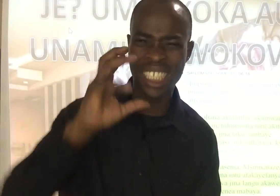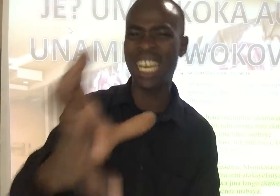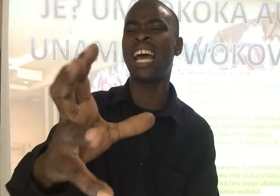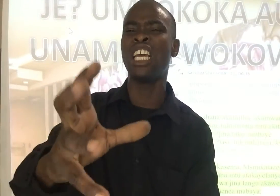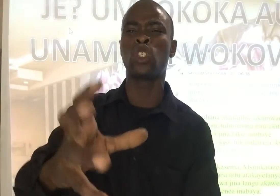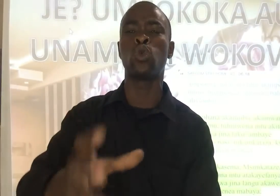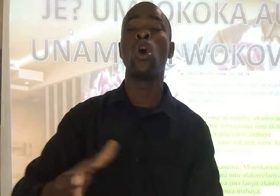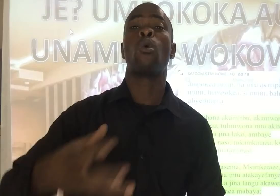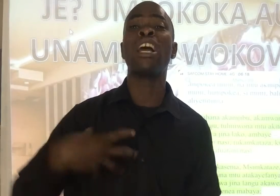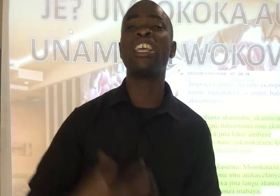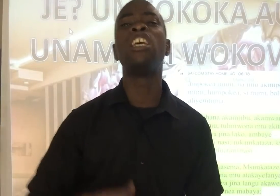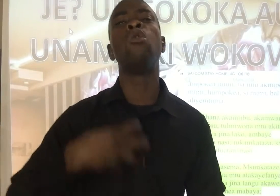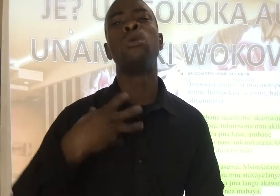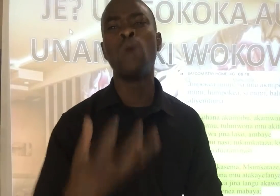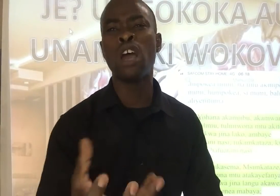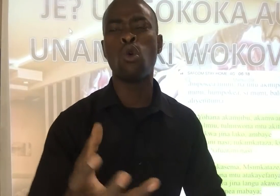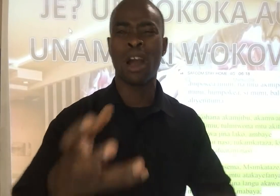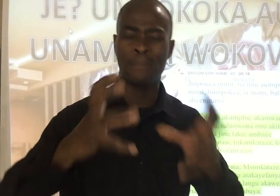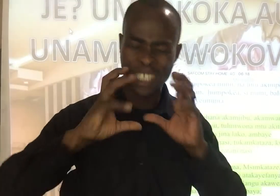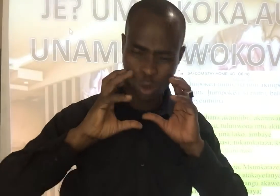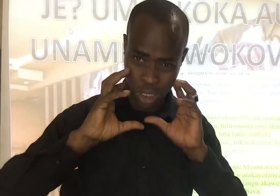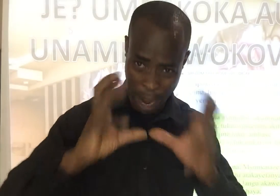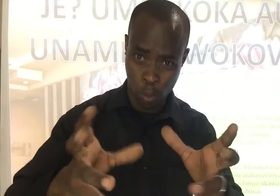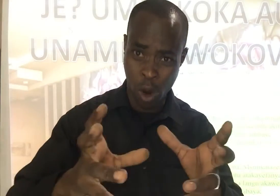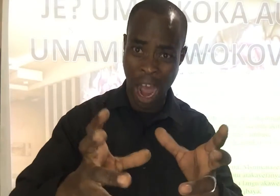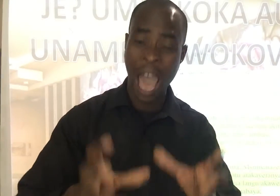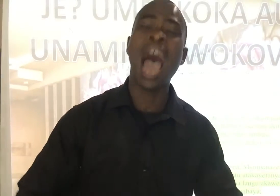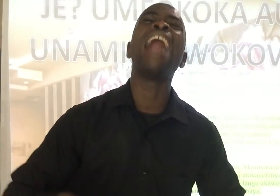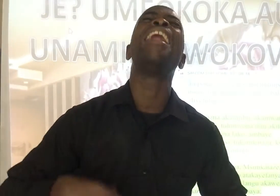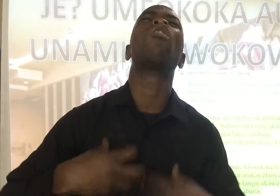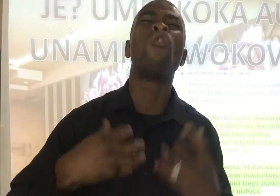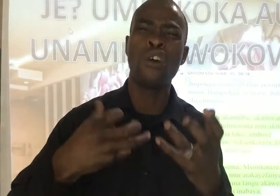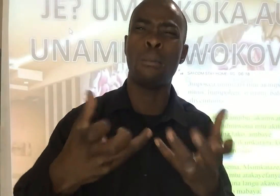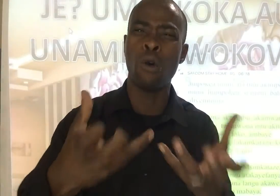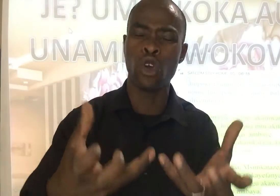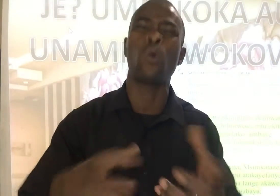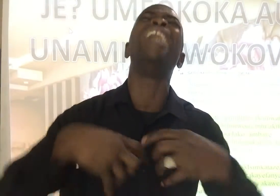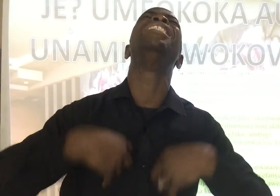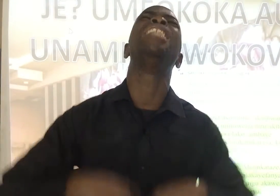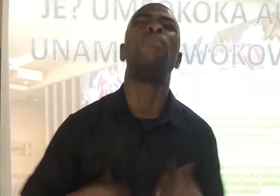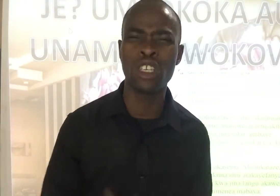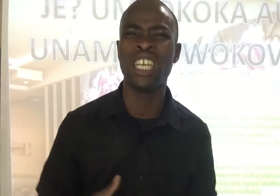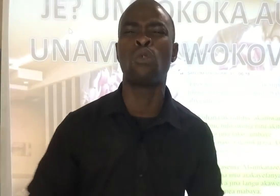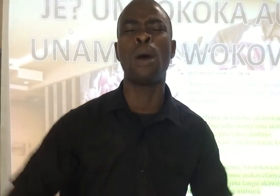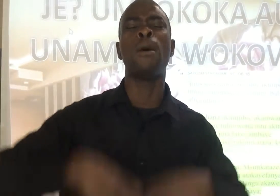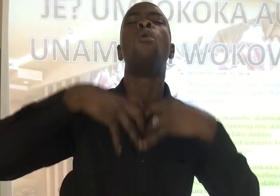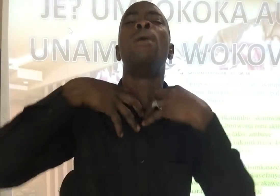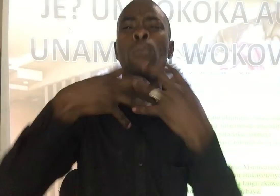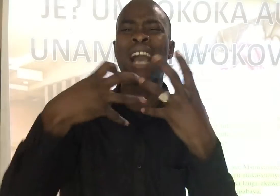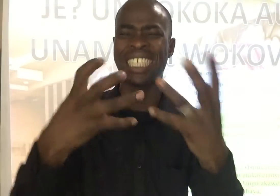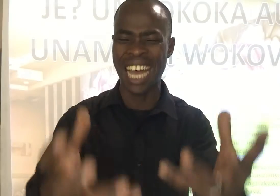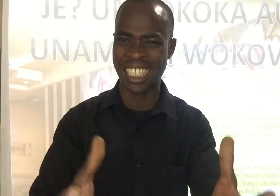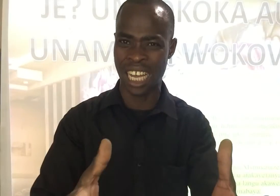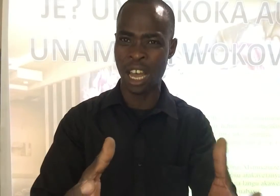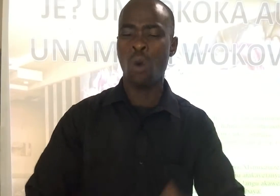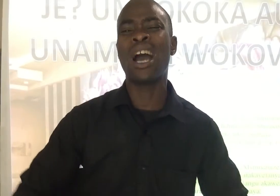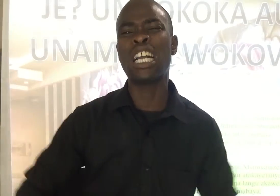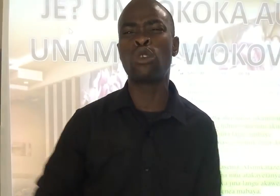jina la Yesu Kwa jiri ya ulimwengu Ukapate kutambua Anakufa moyo Kwa njia moja ni kwamba umemkataza Wakati